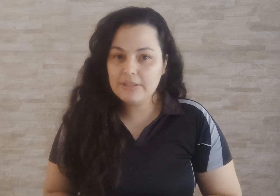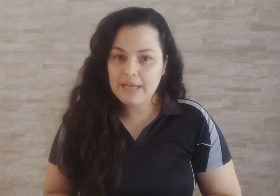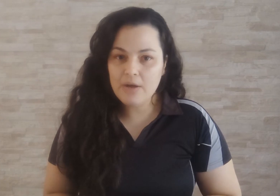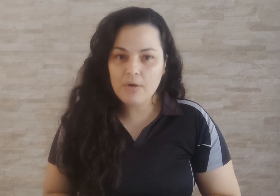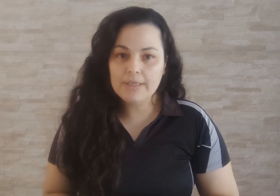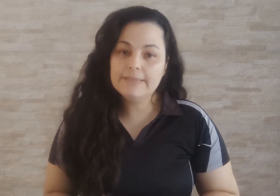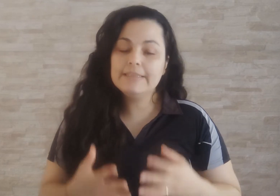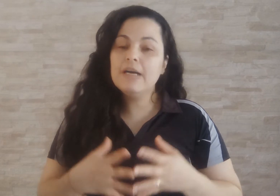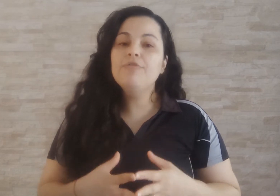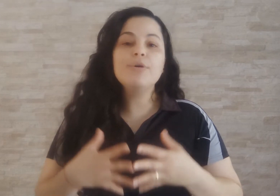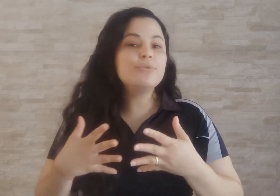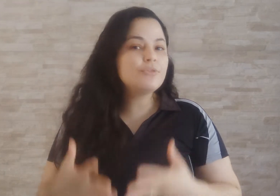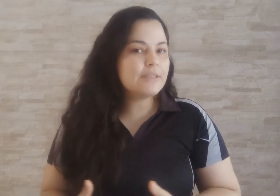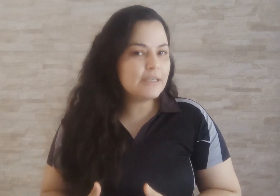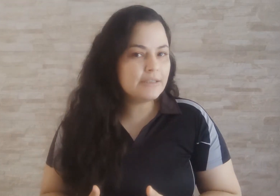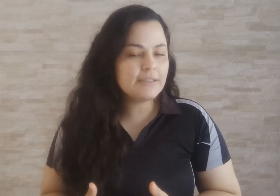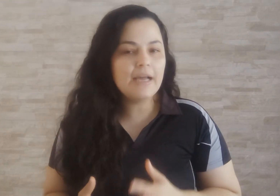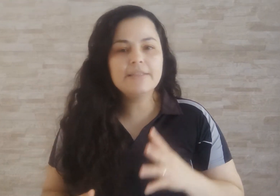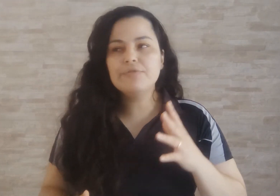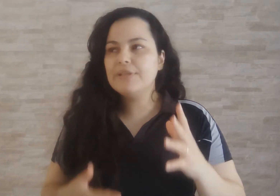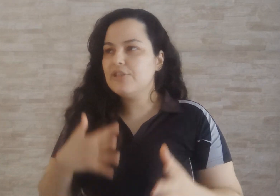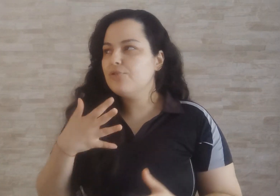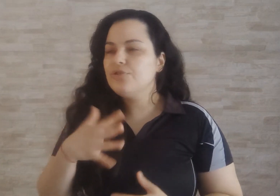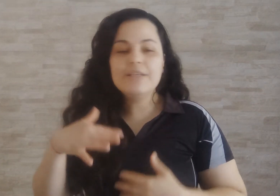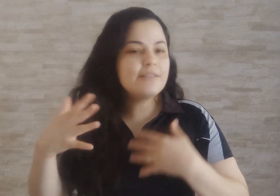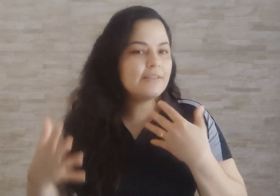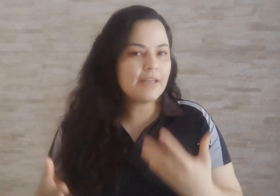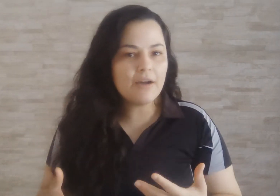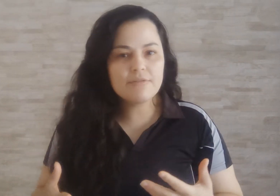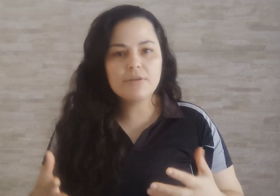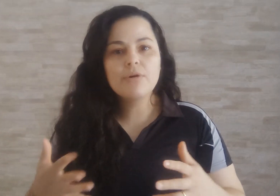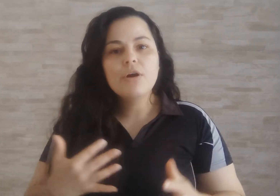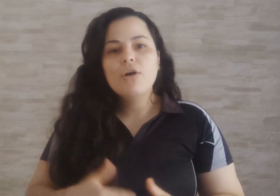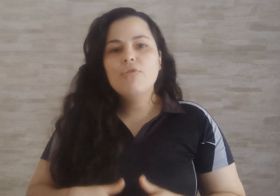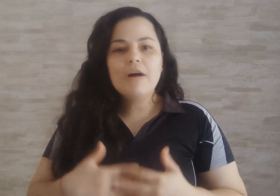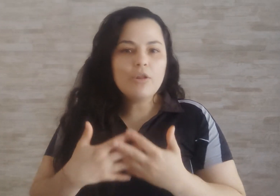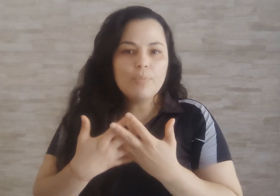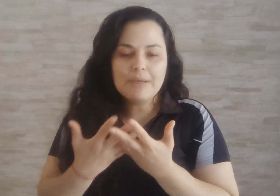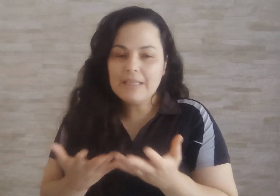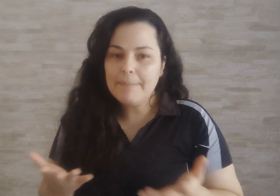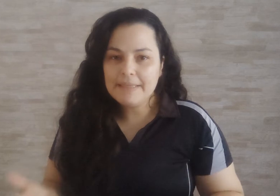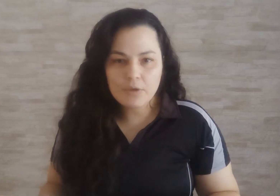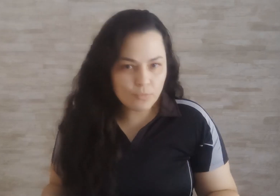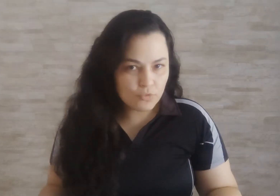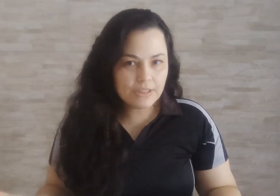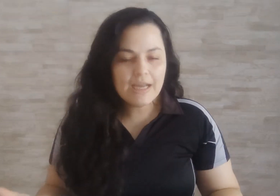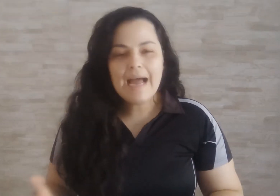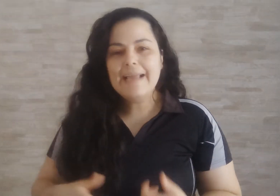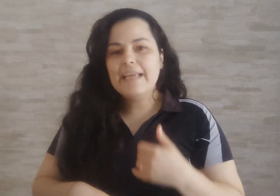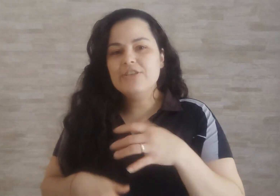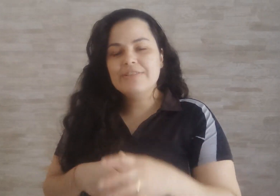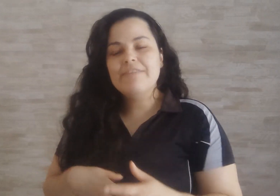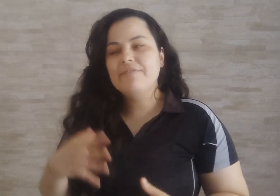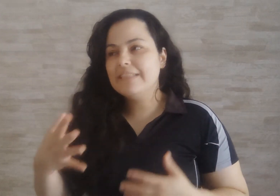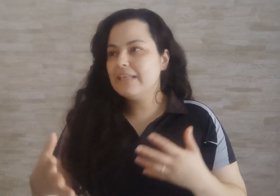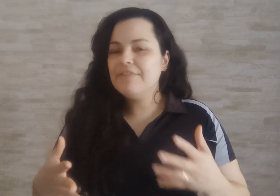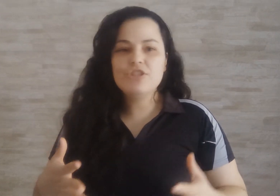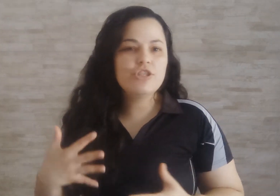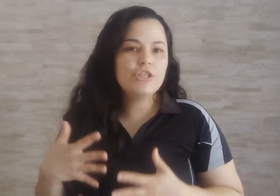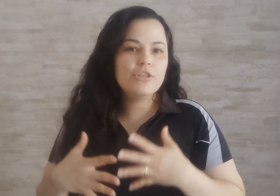gente tá agora, não foi muito grande, tá? Então foi questão de centavos, então o valor praticamente não muda. Aqui a gente vende na faixa de